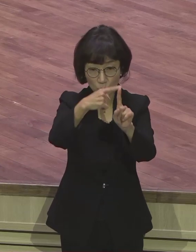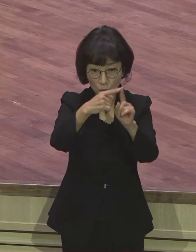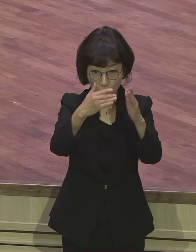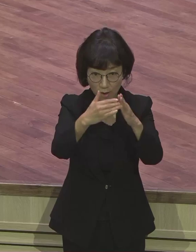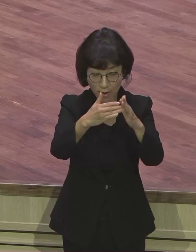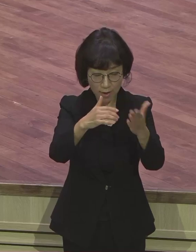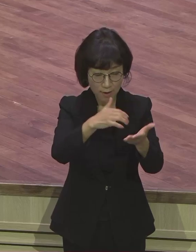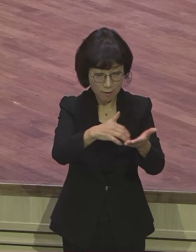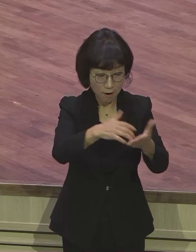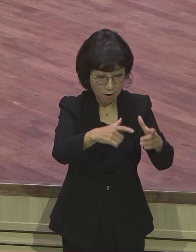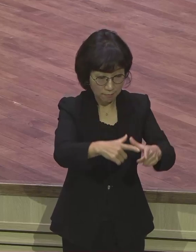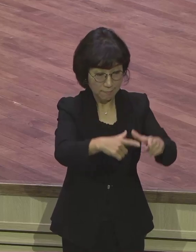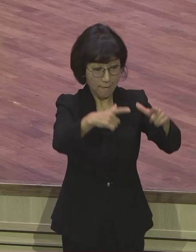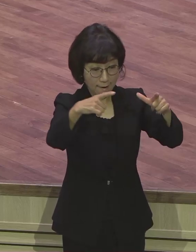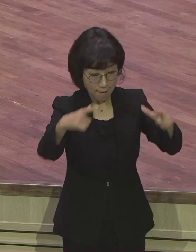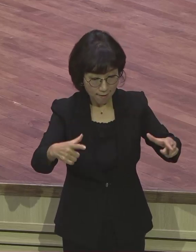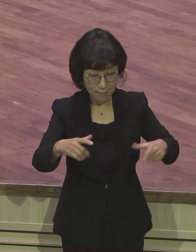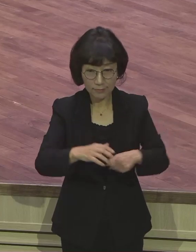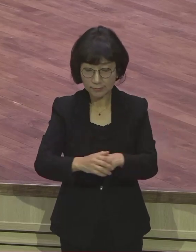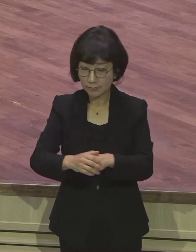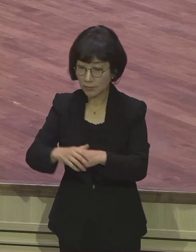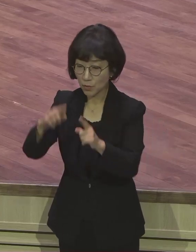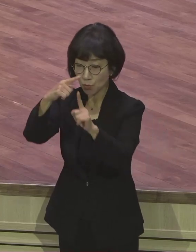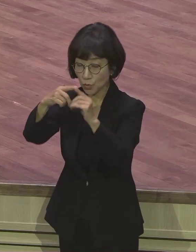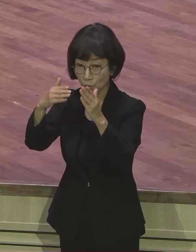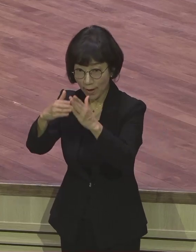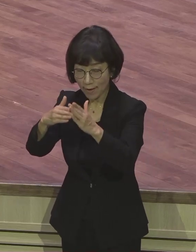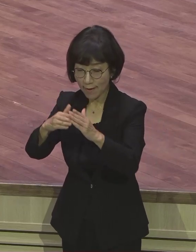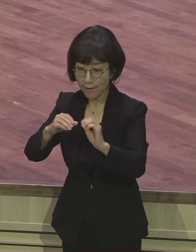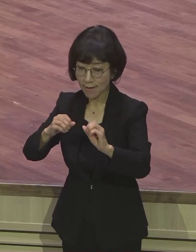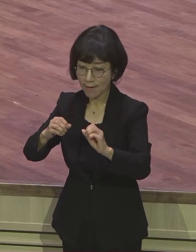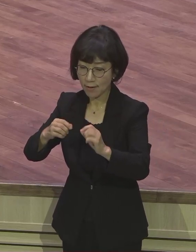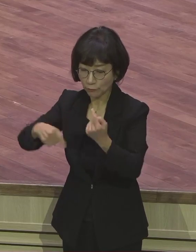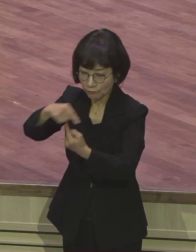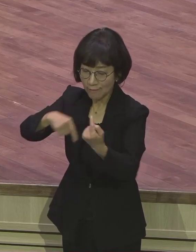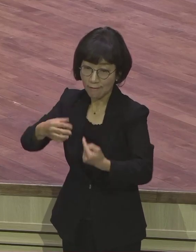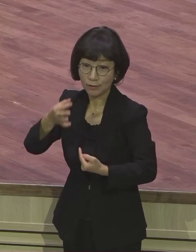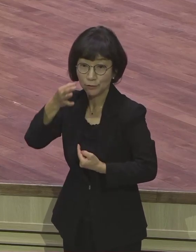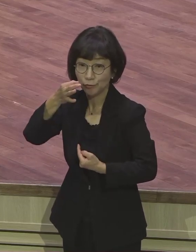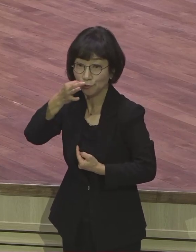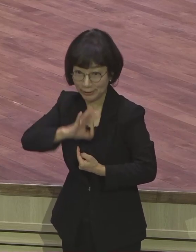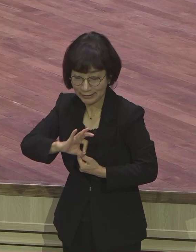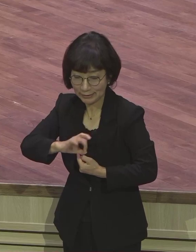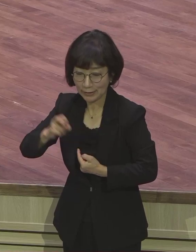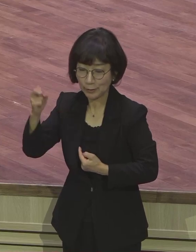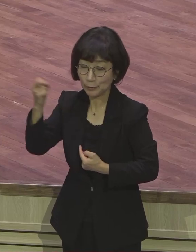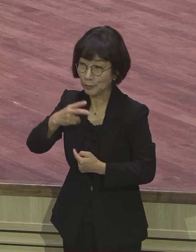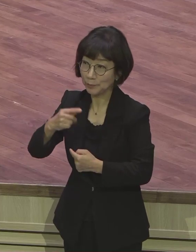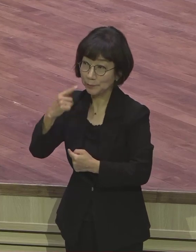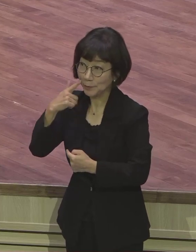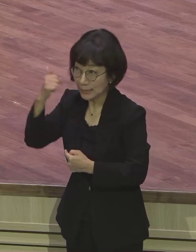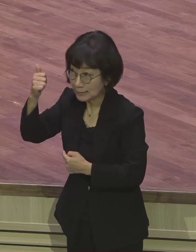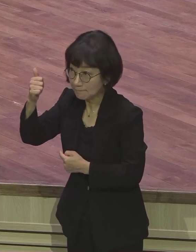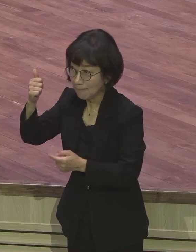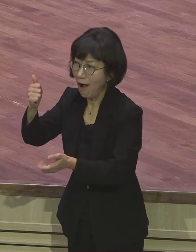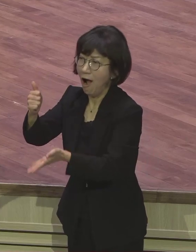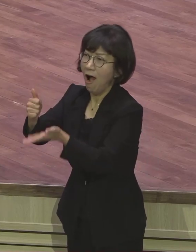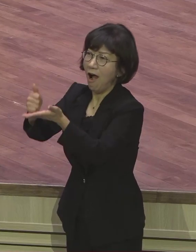유익이 있다고 하면 목산의 목계의 힘이 된다고 하면 내가 좀 자존심 상하고 내가 자리가 좀